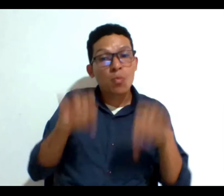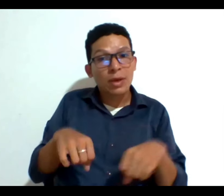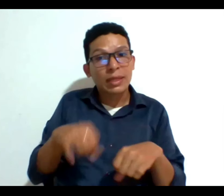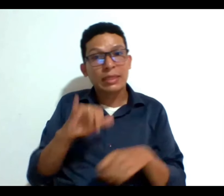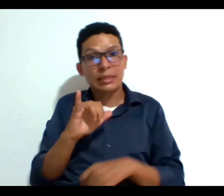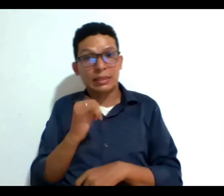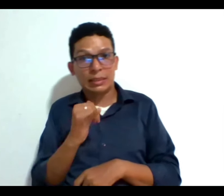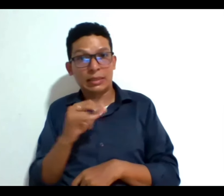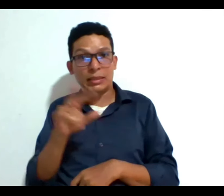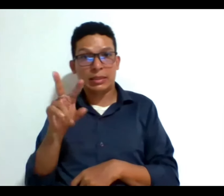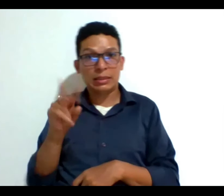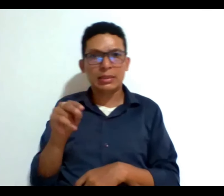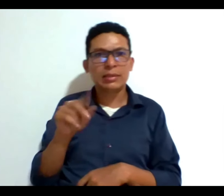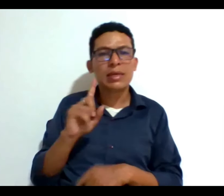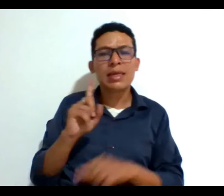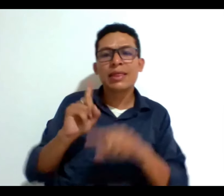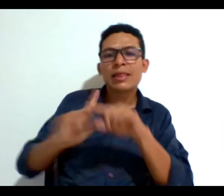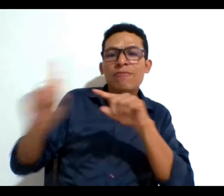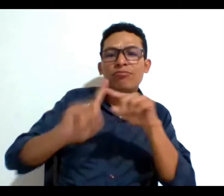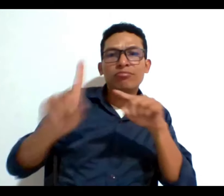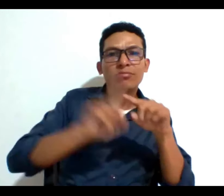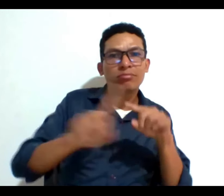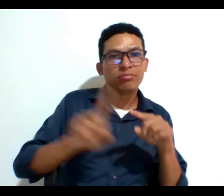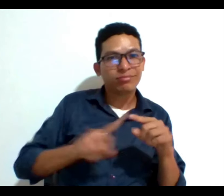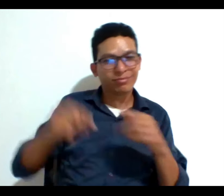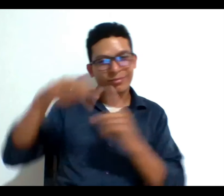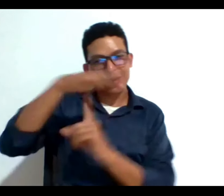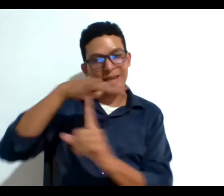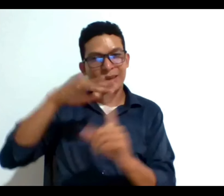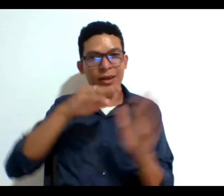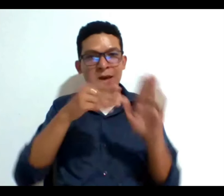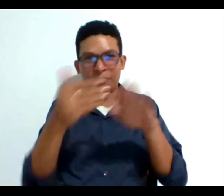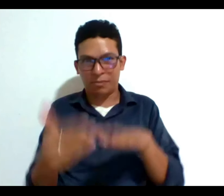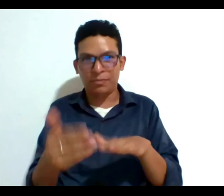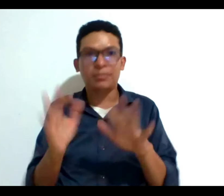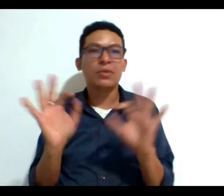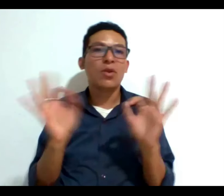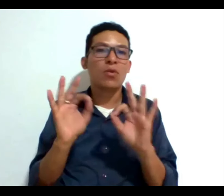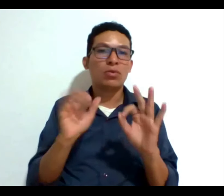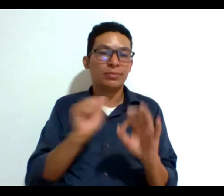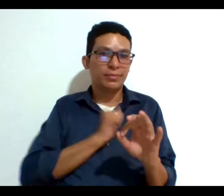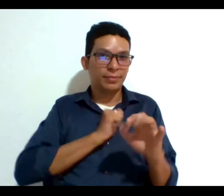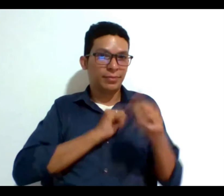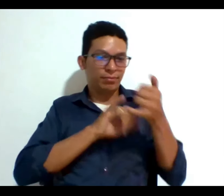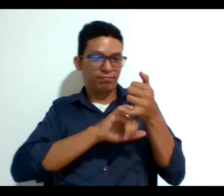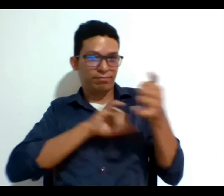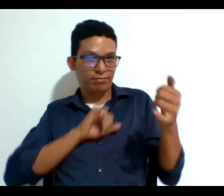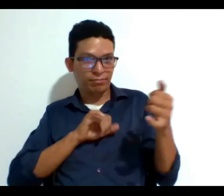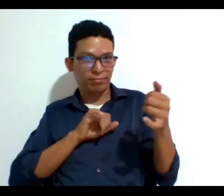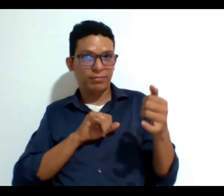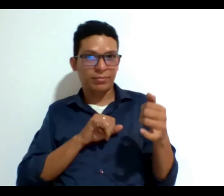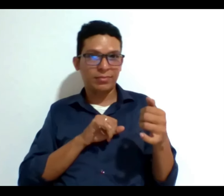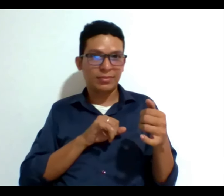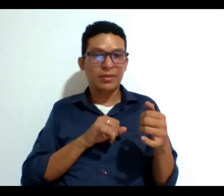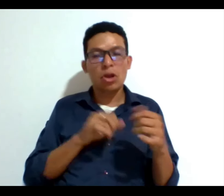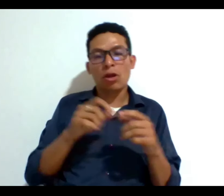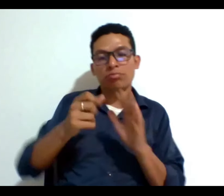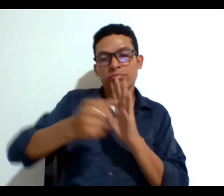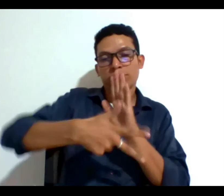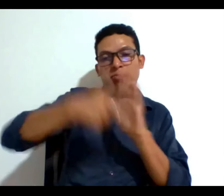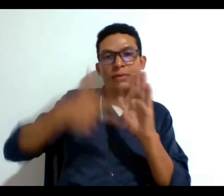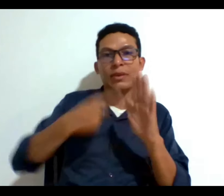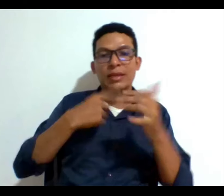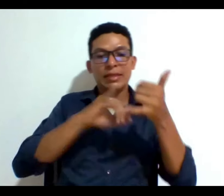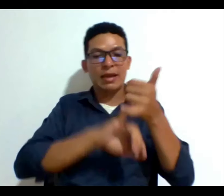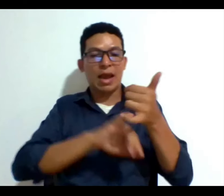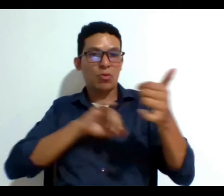a estas distintas facetas de la muerte o de la autonomía al final de la vida a mí me gusta y la corte habla de autonomía